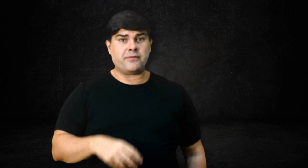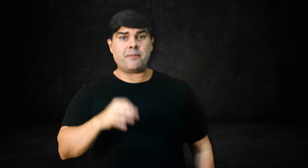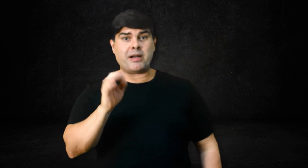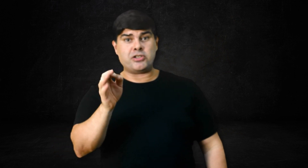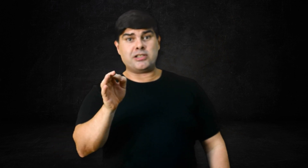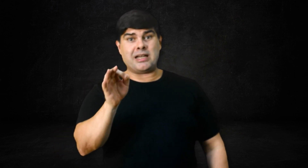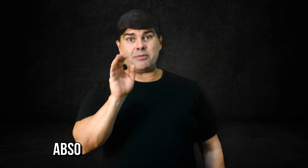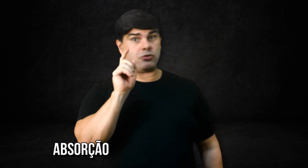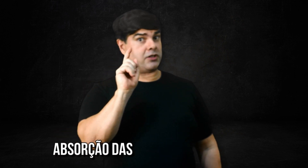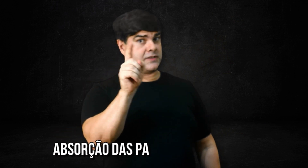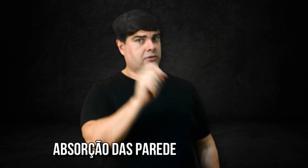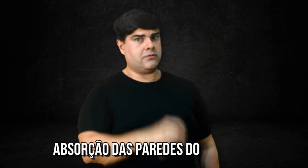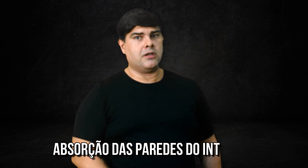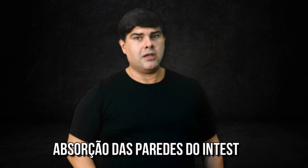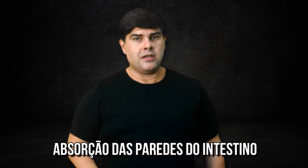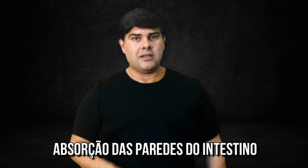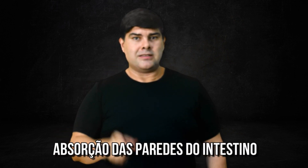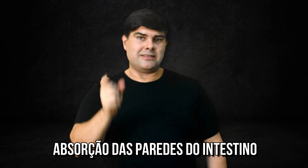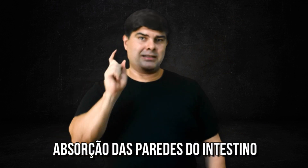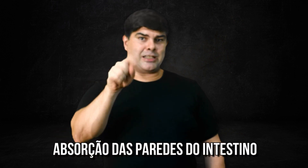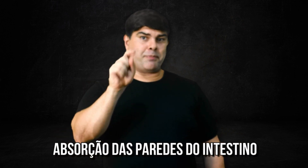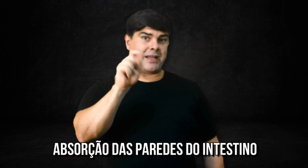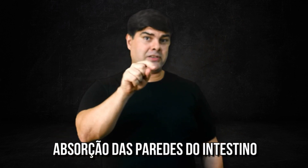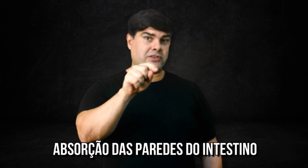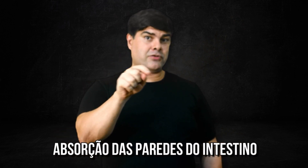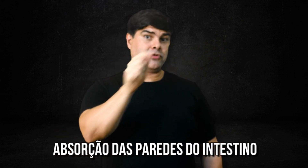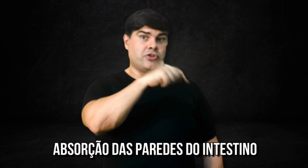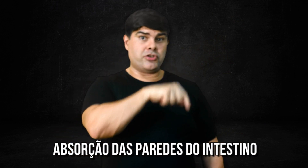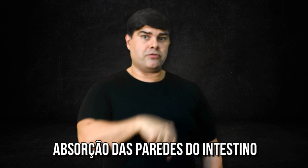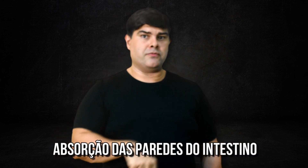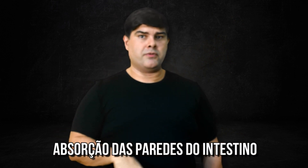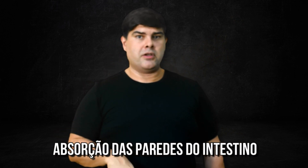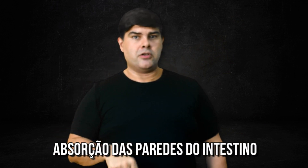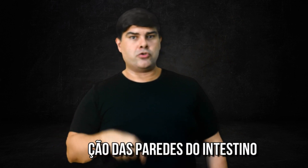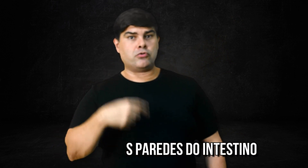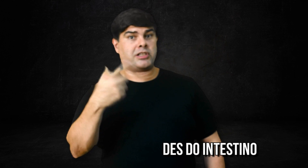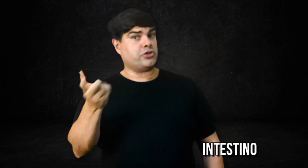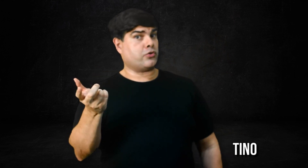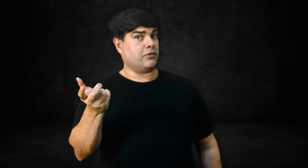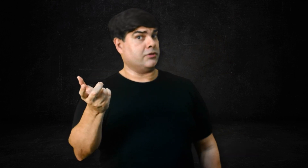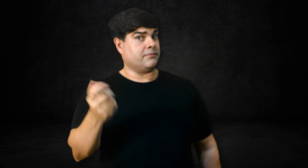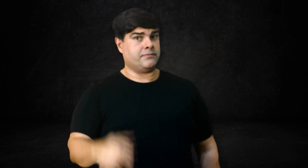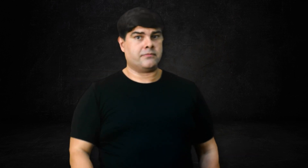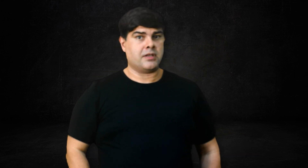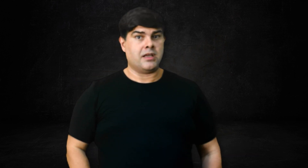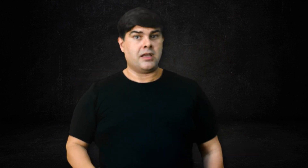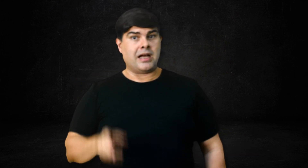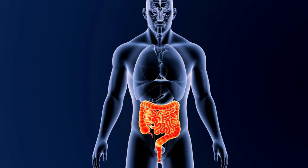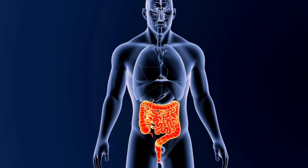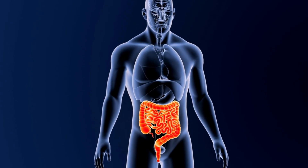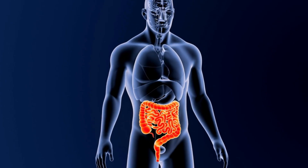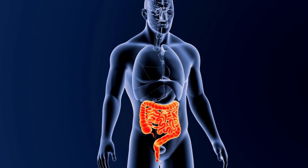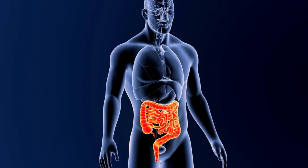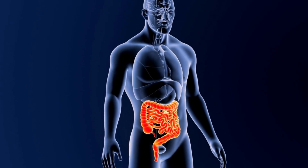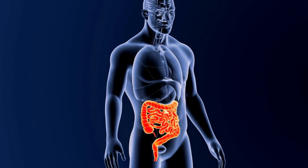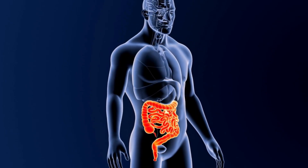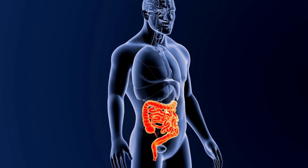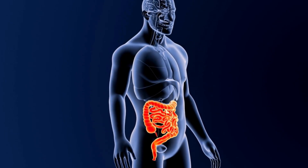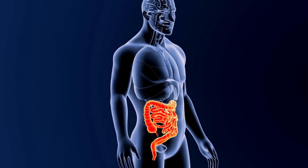vem a partir da absorção das paredes do intestino, de tudo que a gente come. Ali só passam coisas pequenas, como